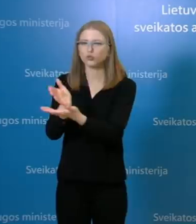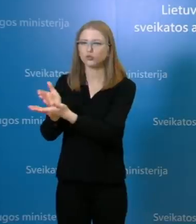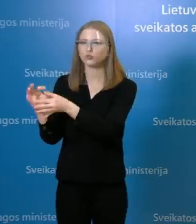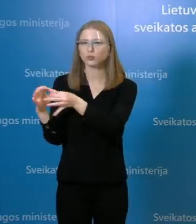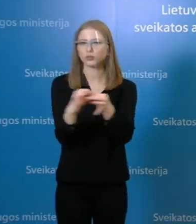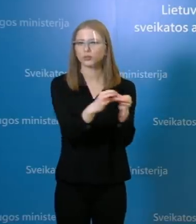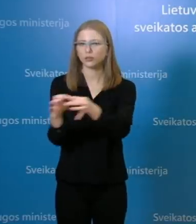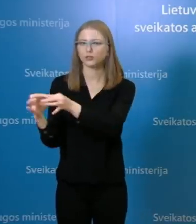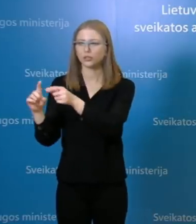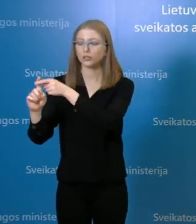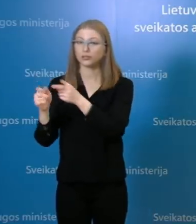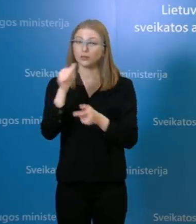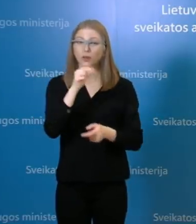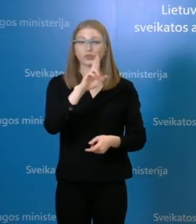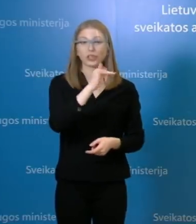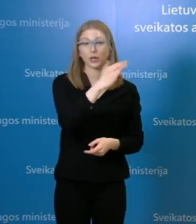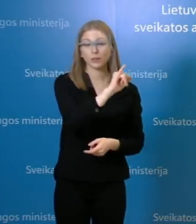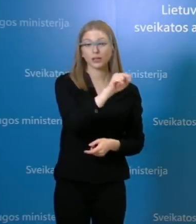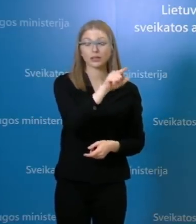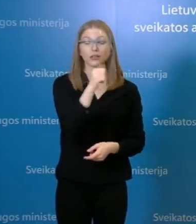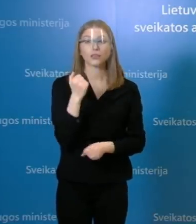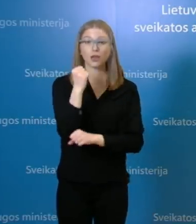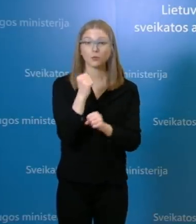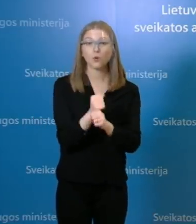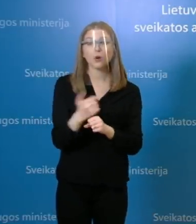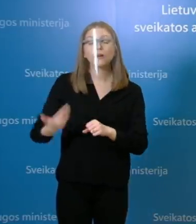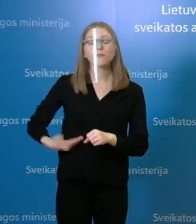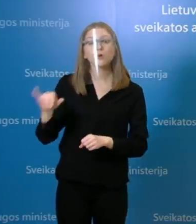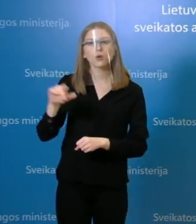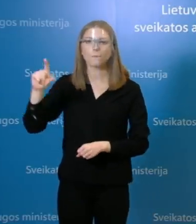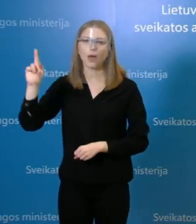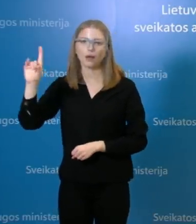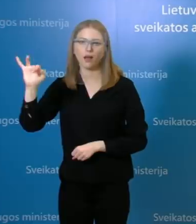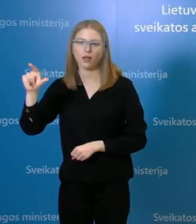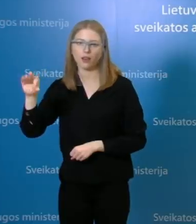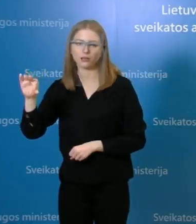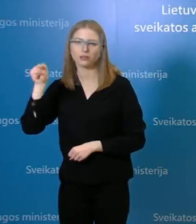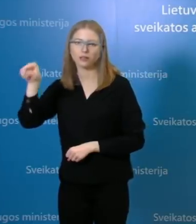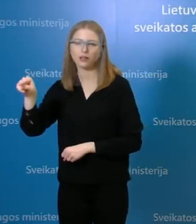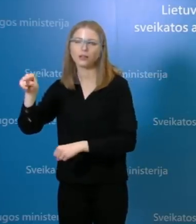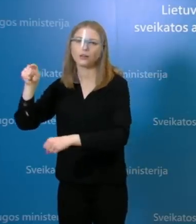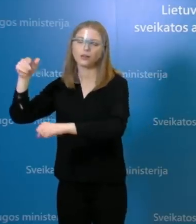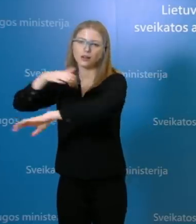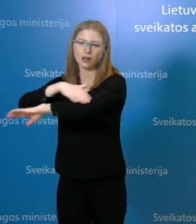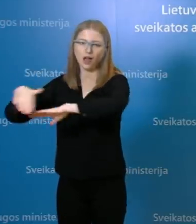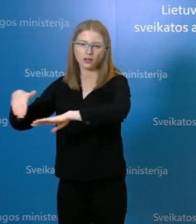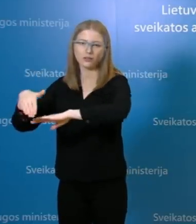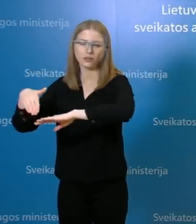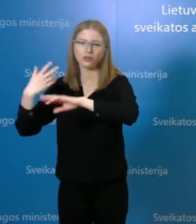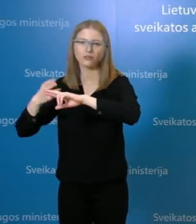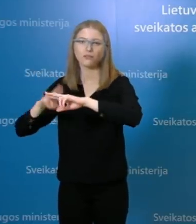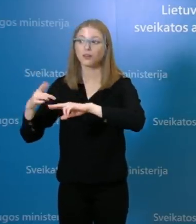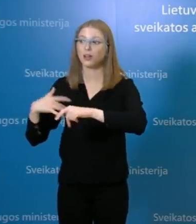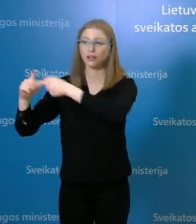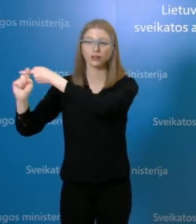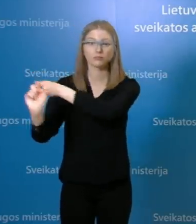Galimas asejo su pergalės gatvės, o kasmenį dar nėra atliktas tyrimas pergalės namo gyventojui. Ir gavom ir